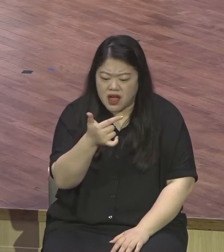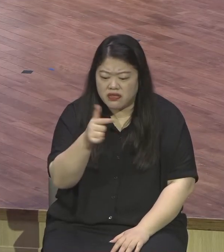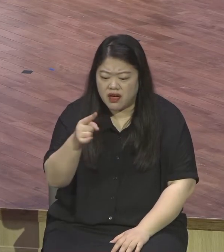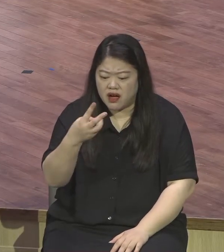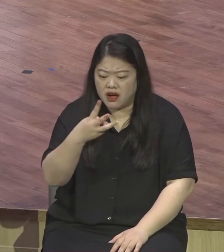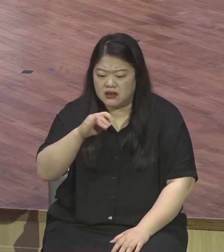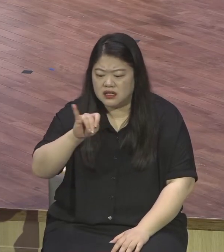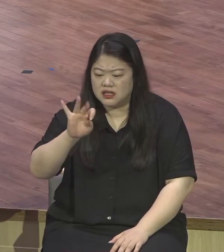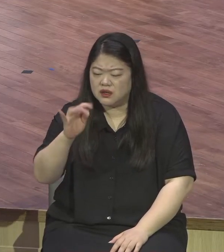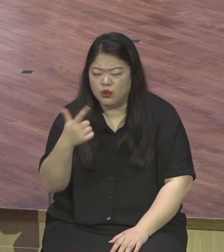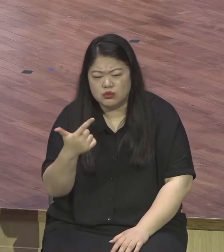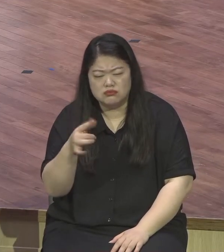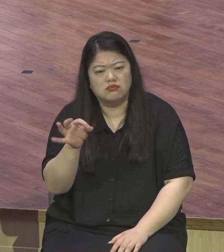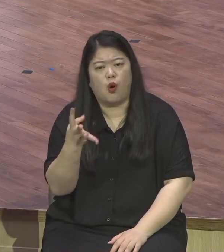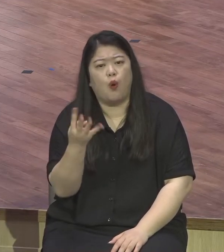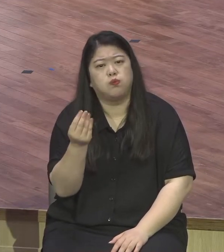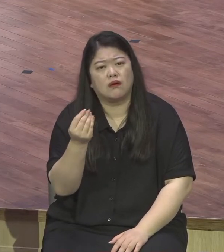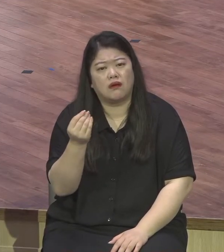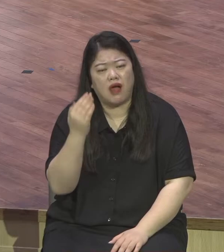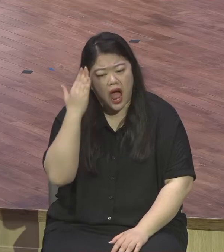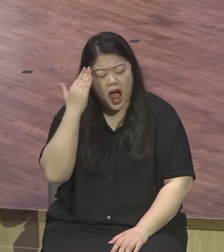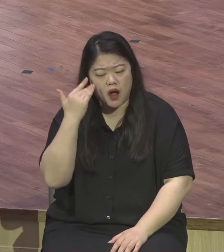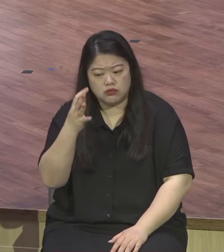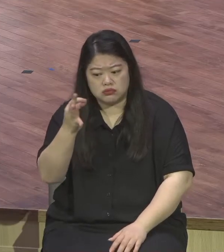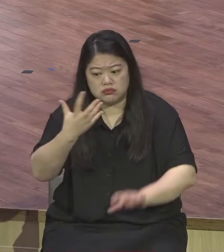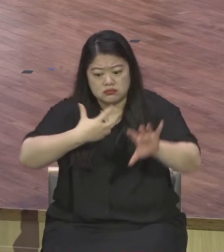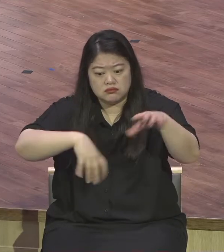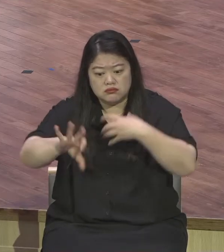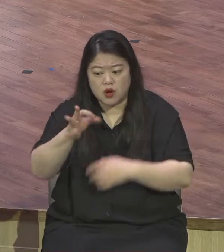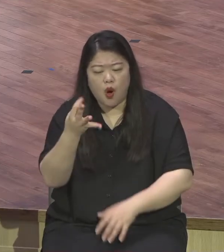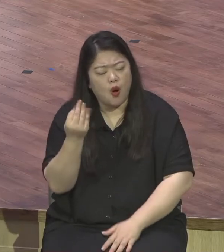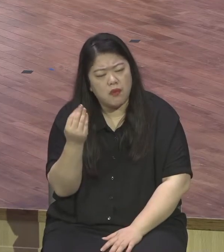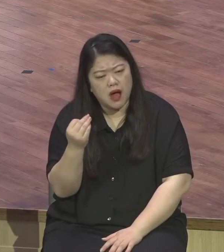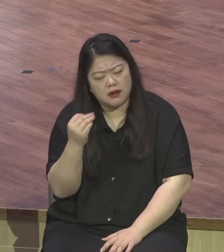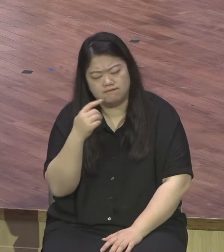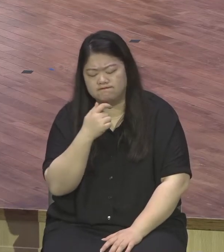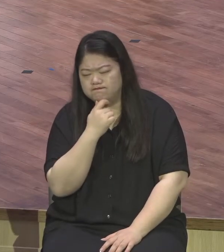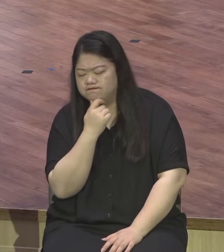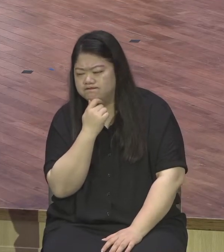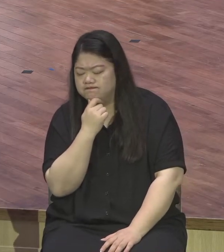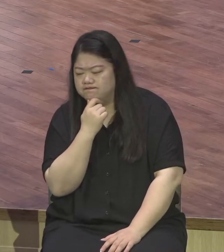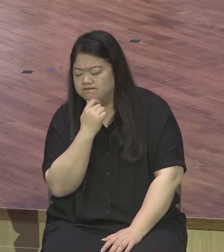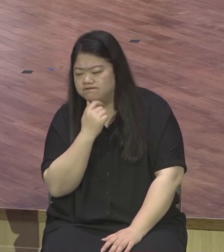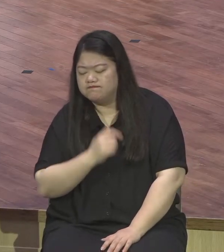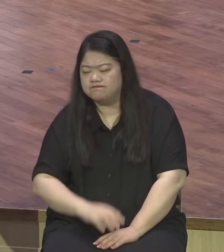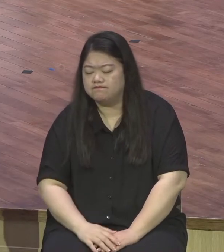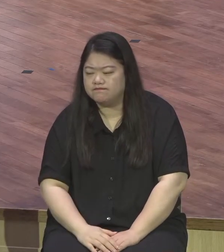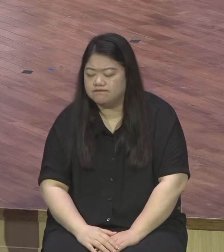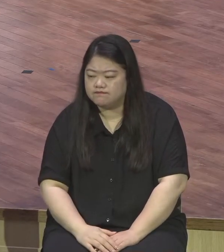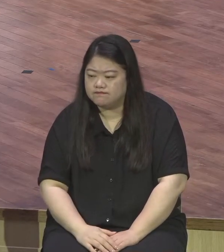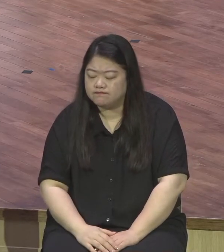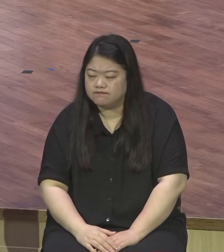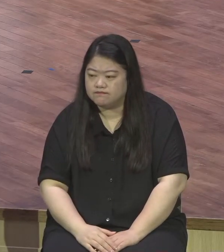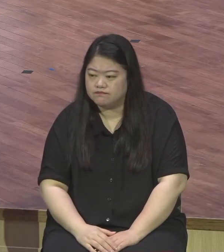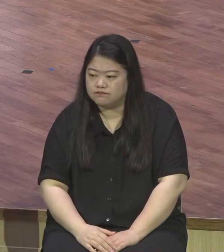한 근로자가 하루 품삭이 얼마냐 한